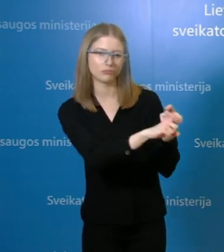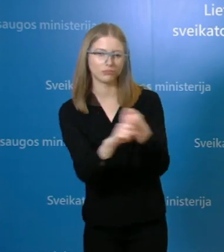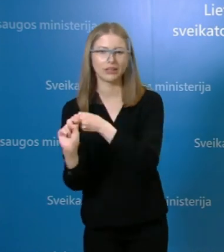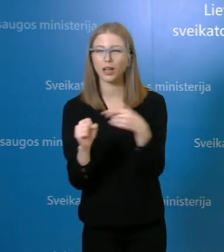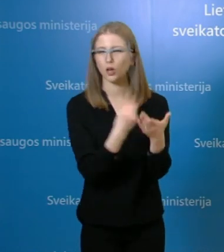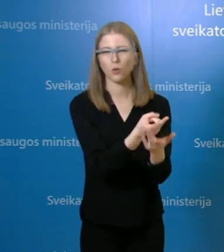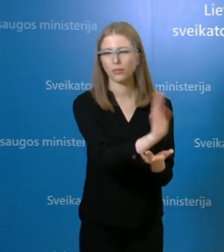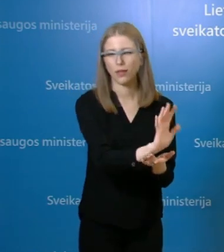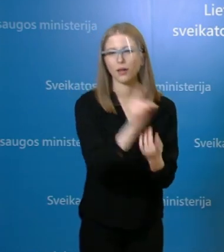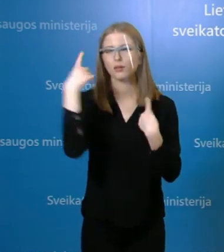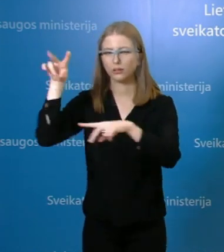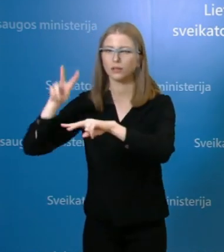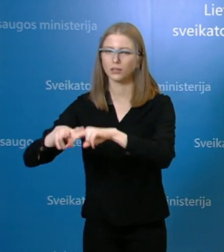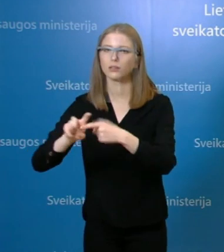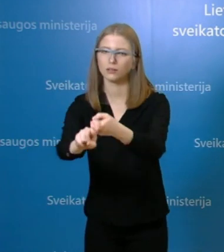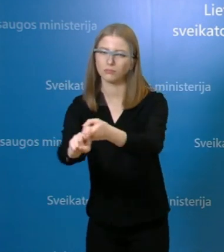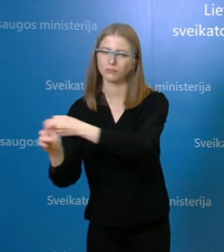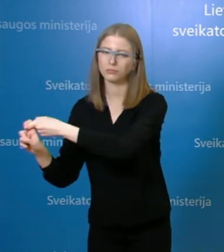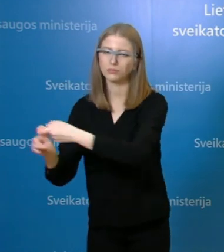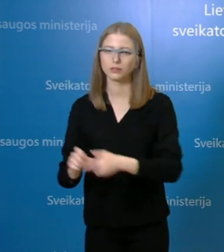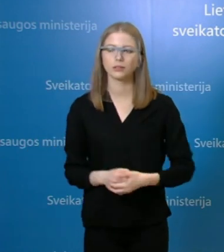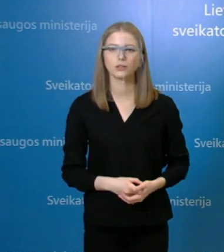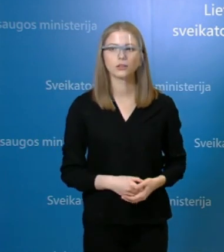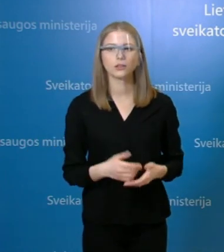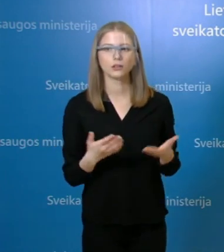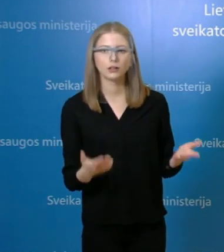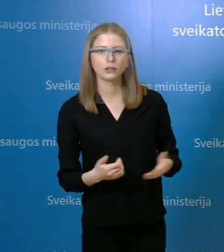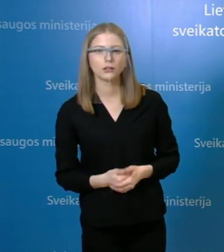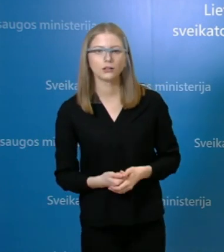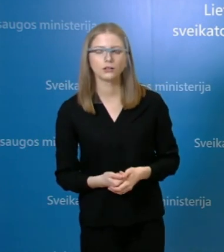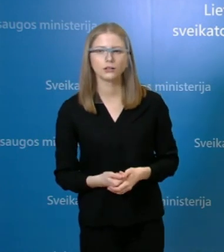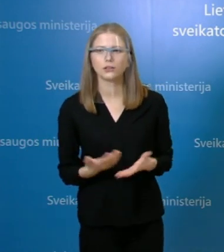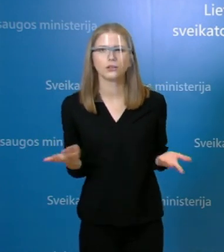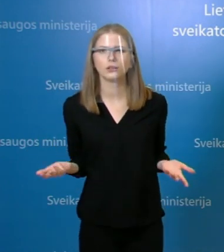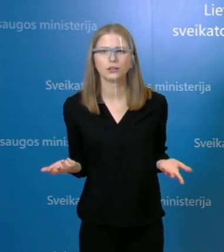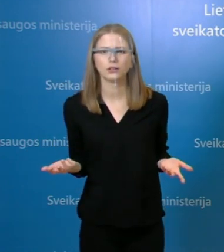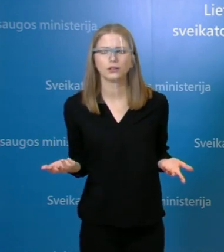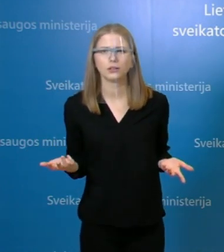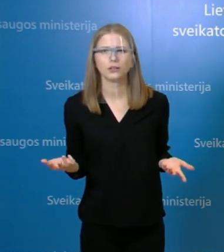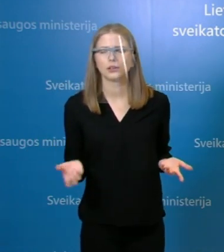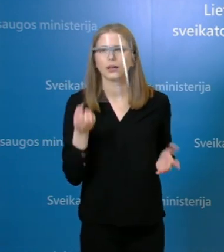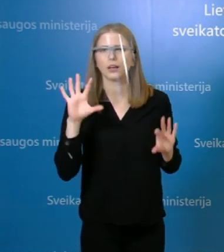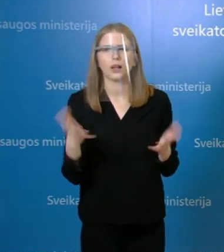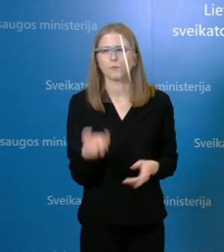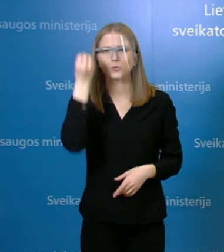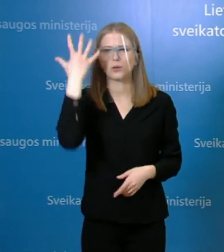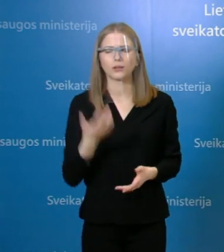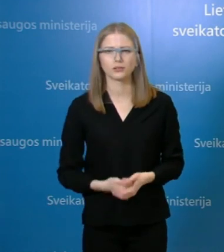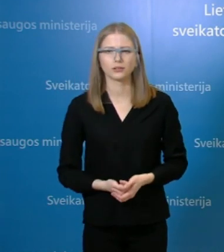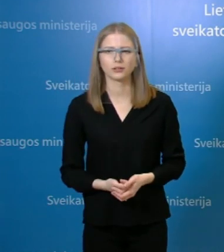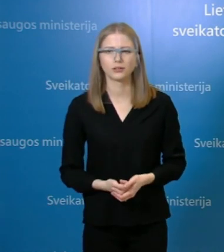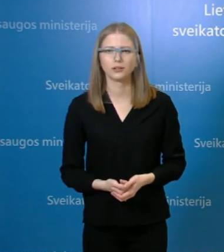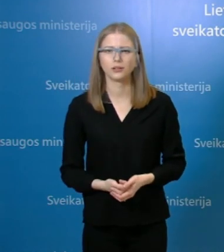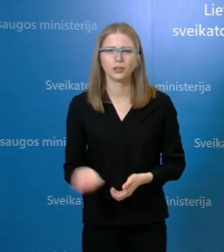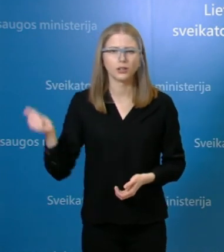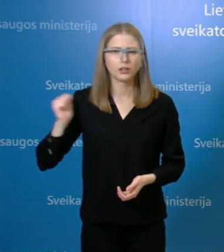August, tai dar turite klausimų? Jo, ką turi tuomeni nuo kitos žmogaus, būdamas neoficialio aprinkoje? Čia tiesiog ar pacientas, ar